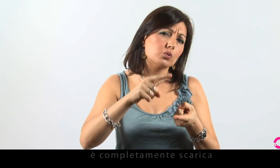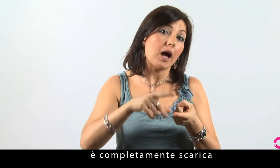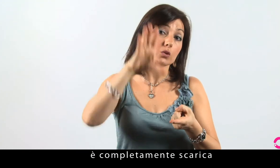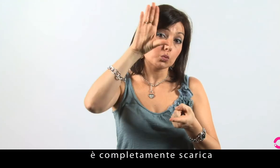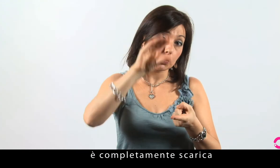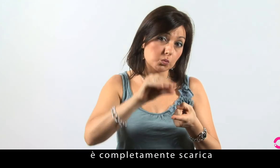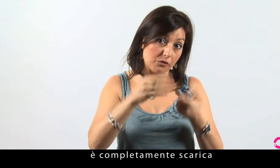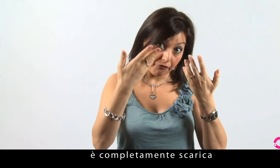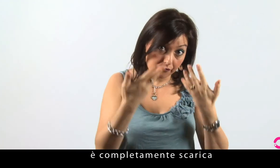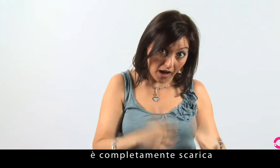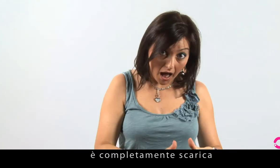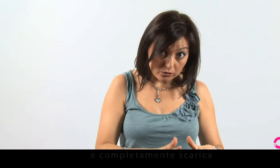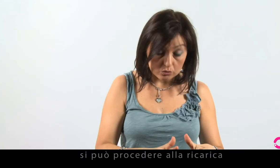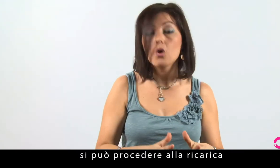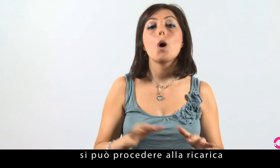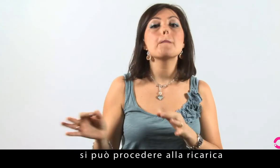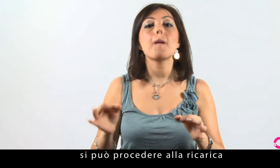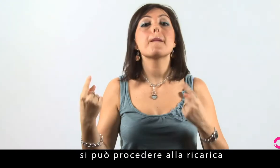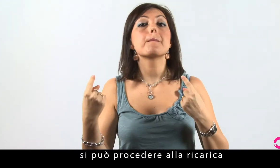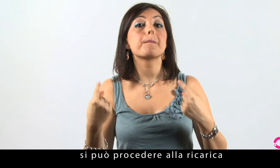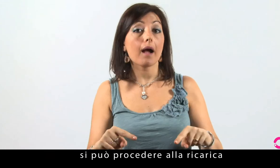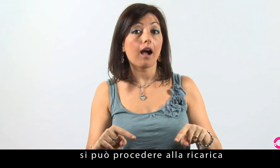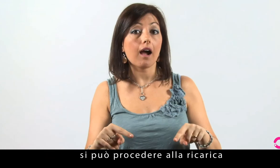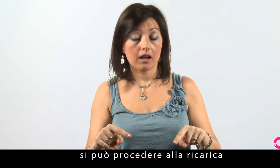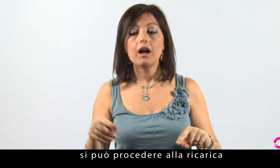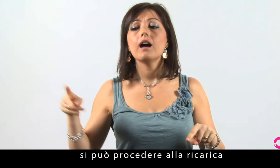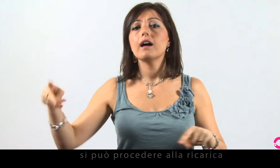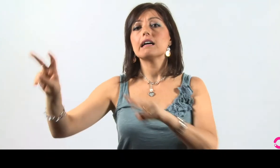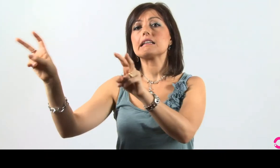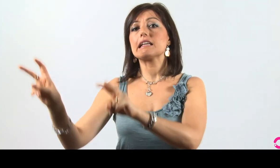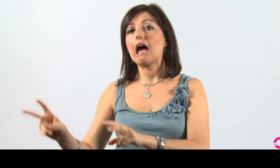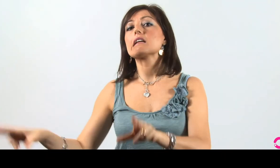completamente scarica, si può poi procedere alla ricarica.